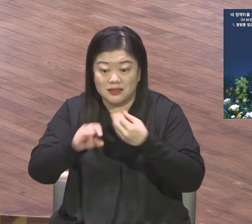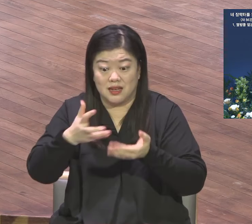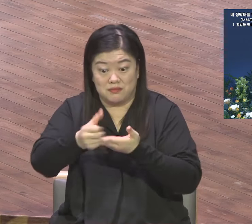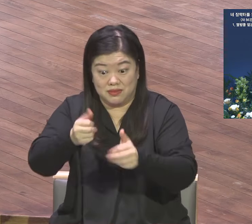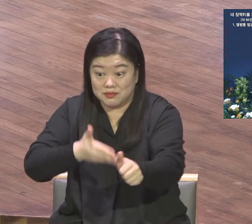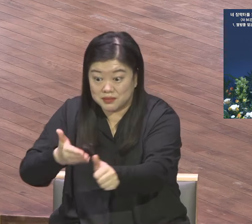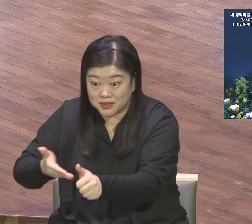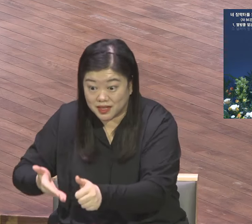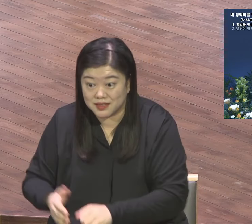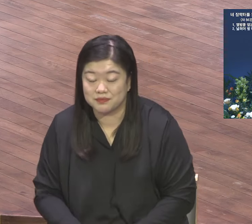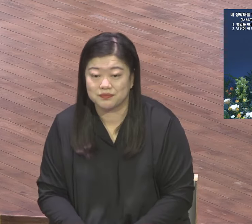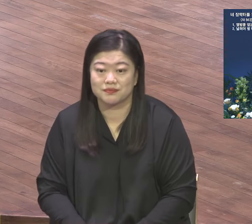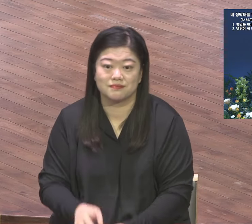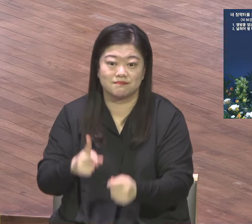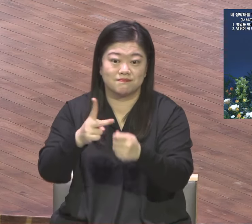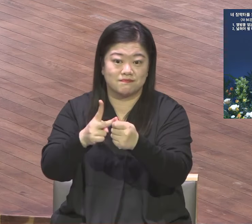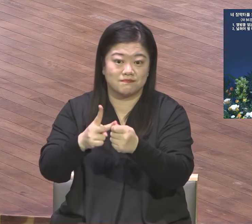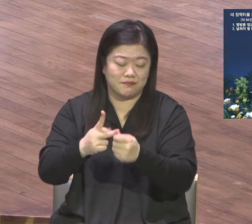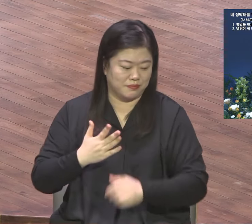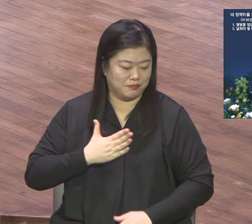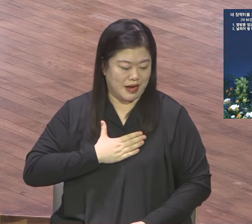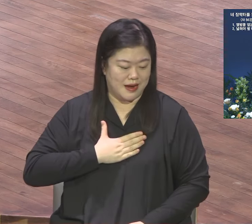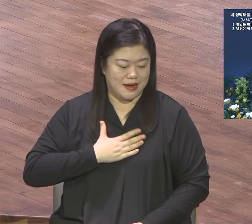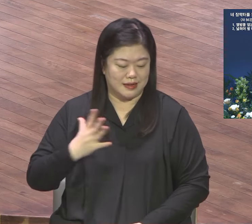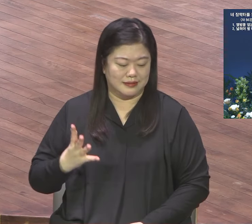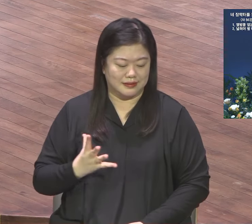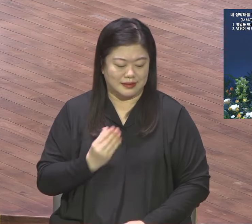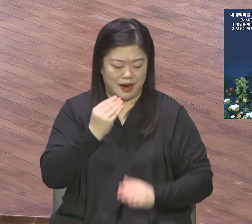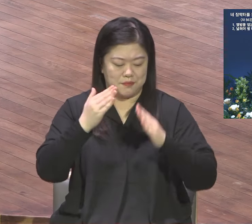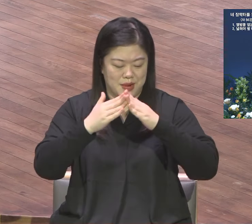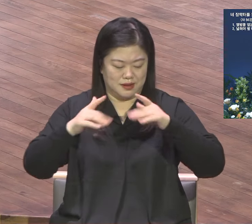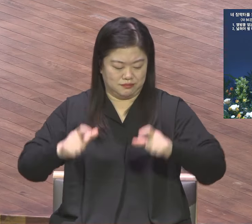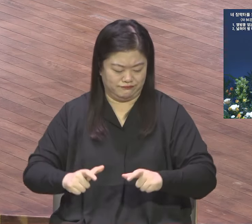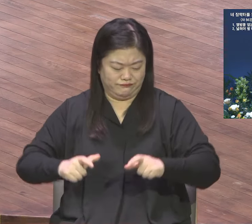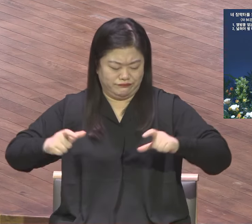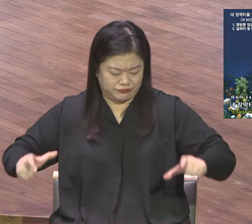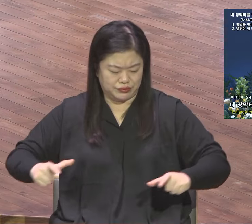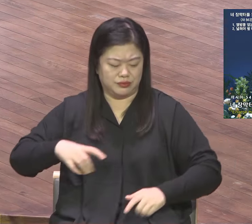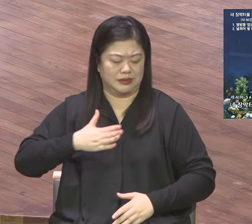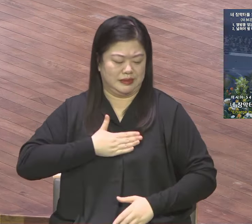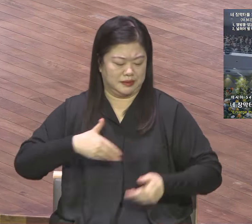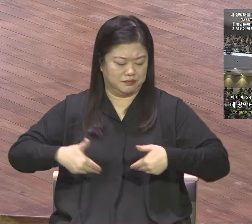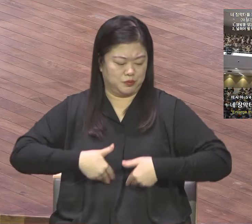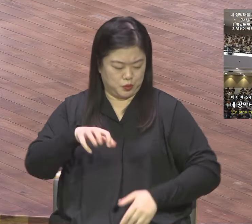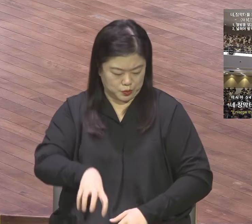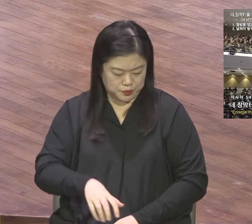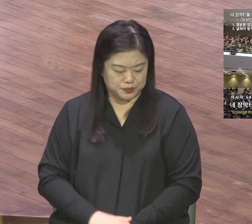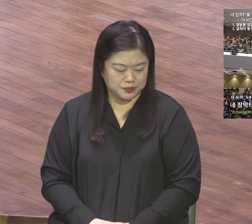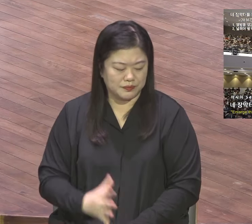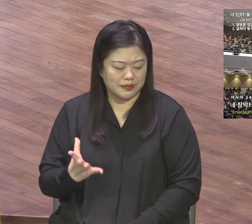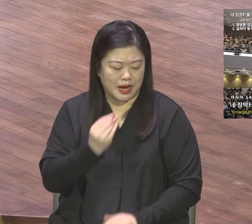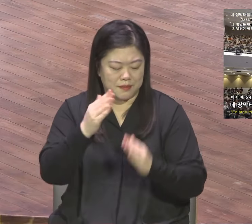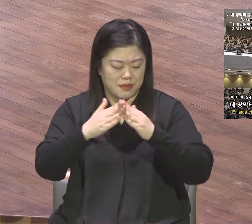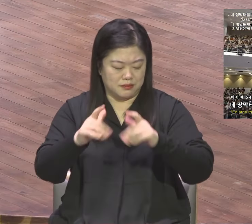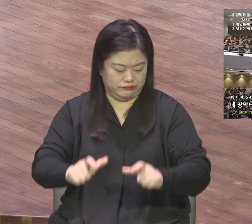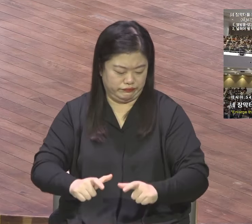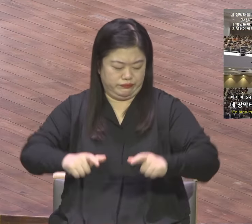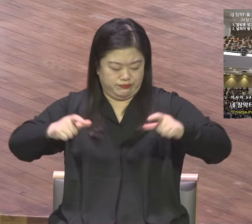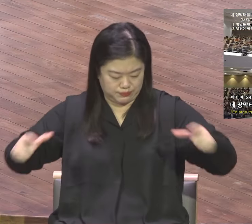넓혀야 할 나의 장막틀입니다 다시 또 있습니다 너 장막틀을 넓히며 너 처소의 휘장을